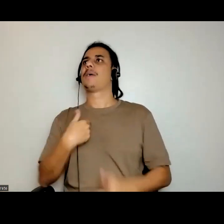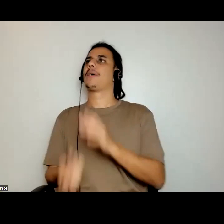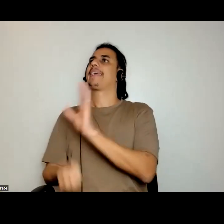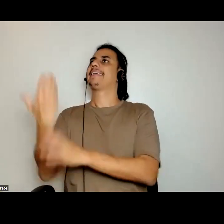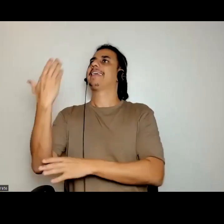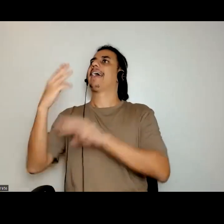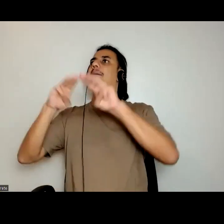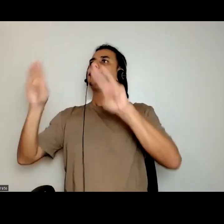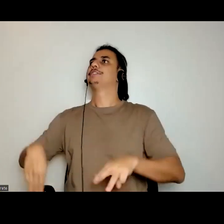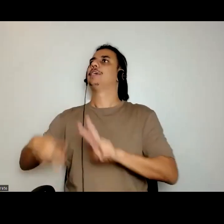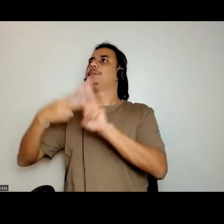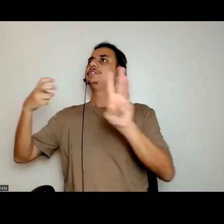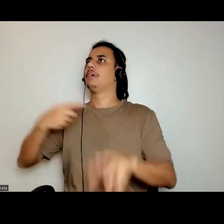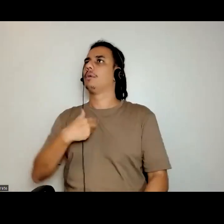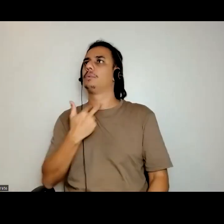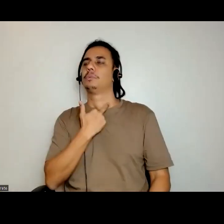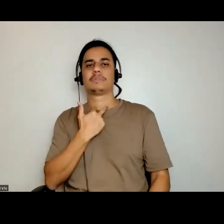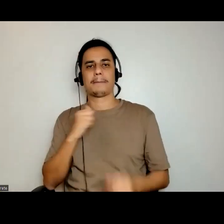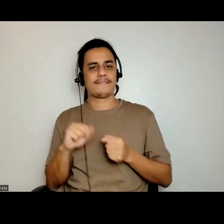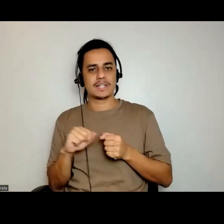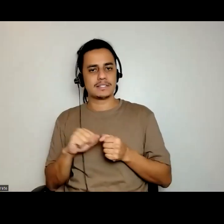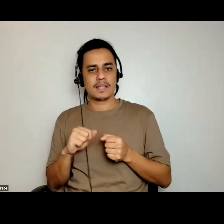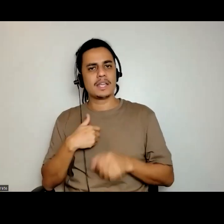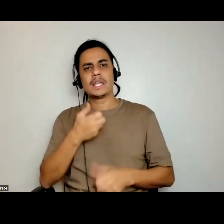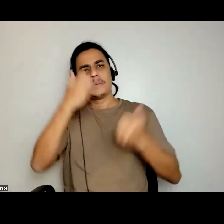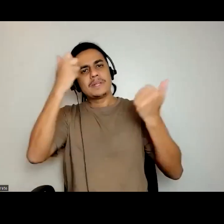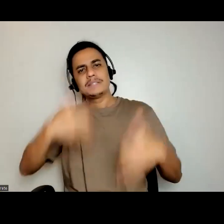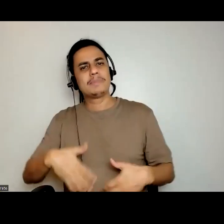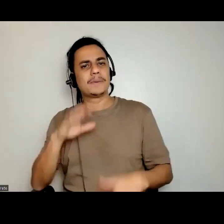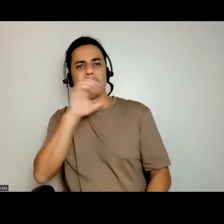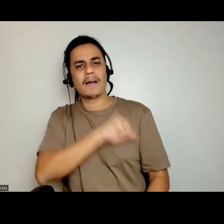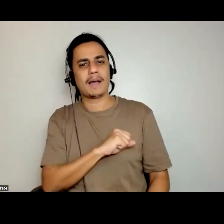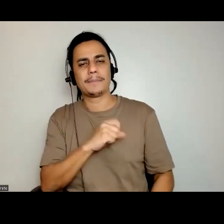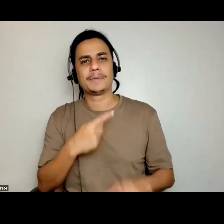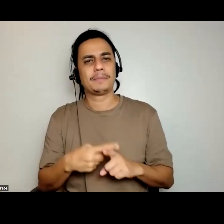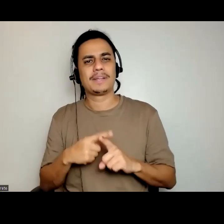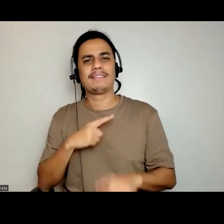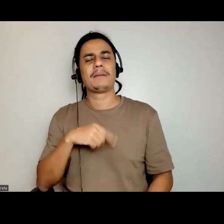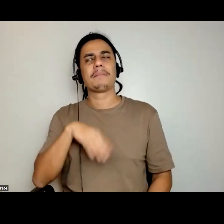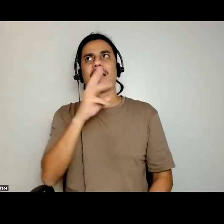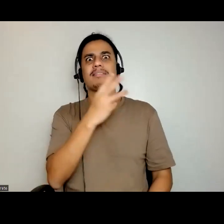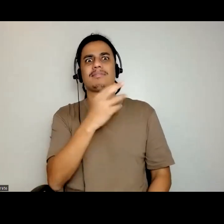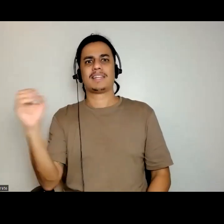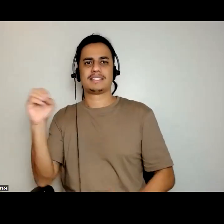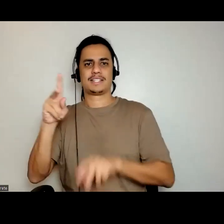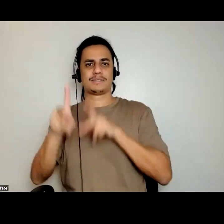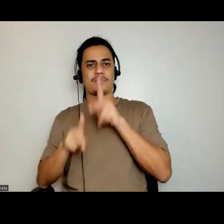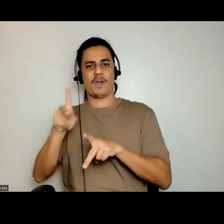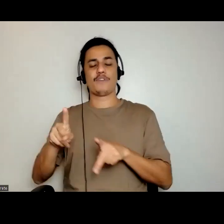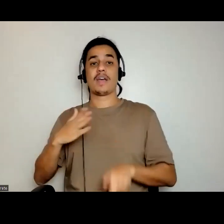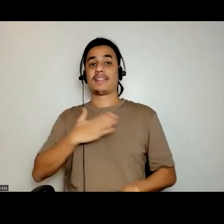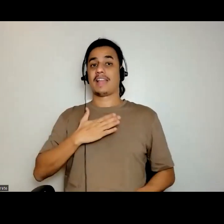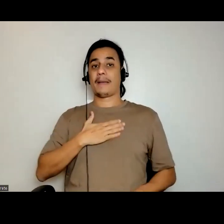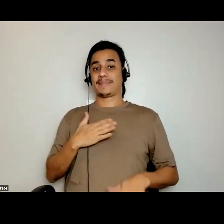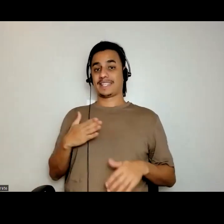eu não saberia fazer, e te explico rapidamente, que como são mais de 300 povos, só na minha comunidade são 14